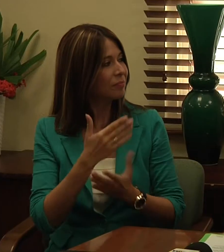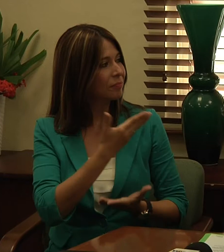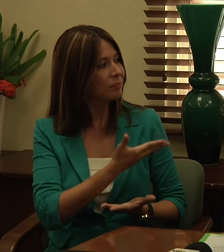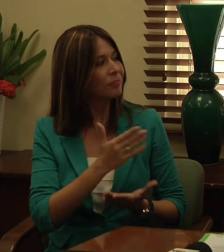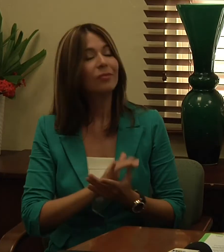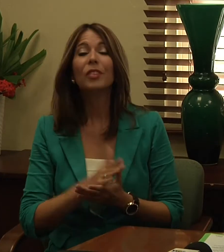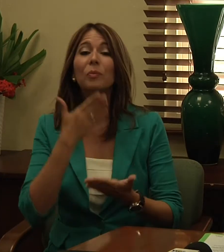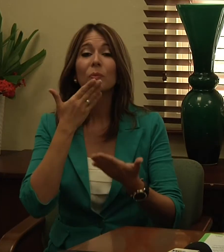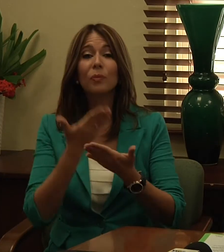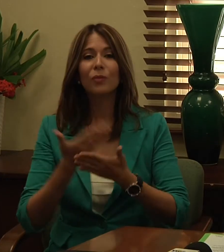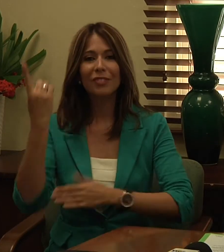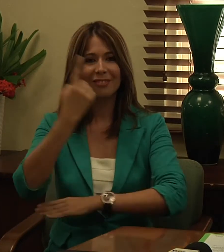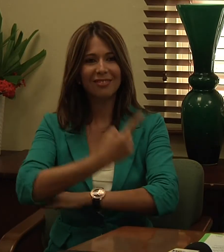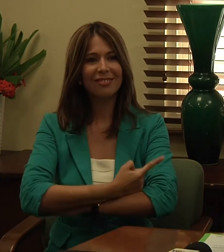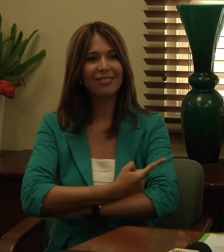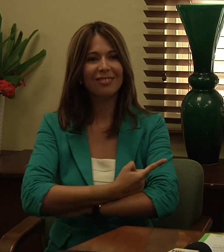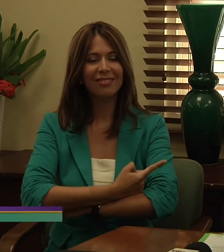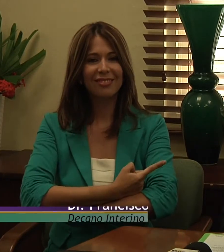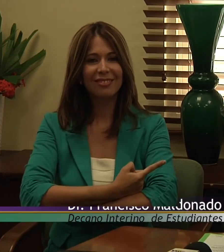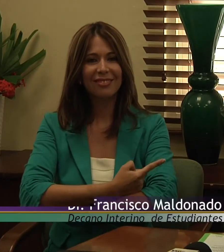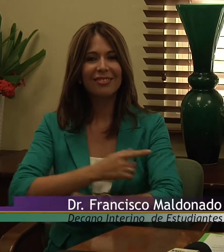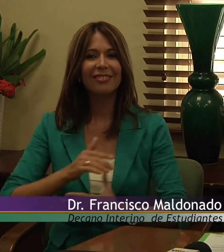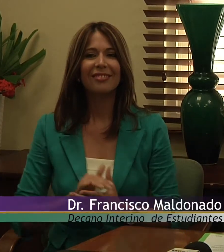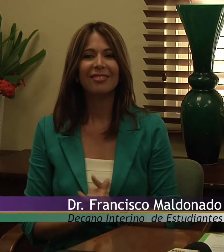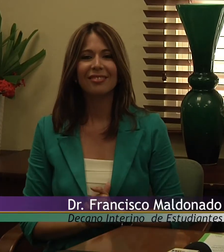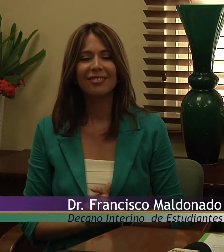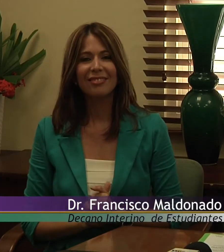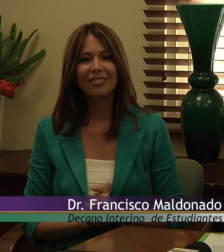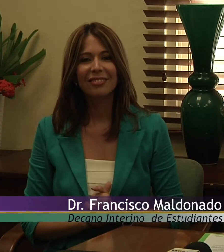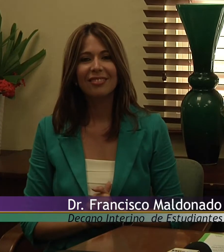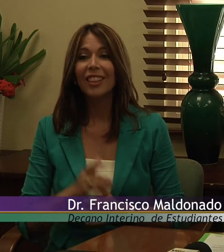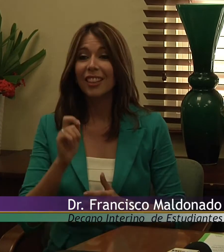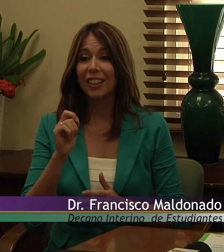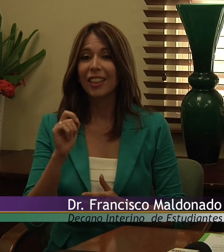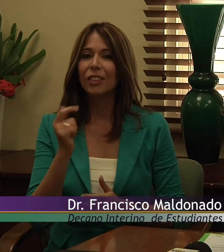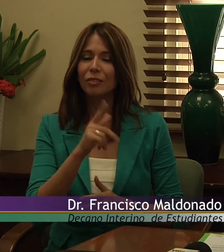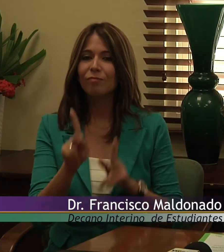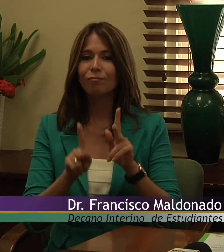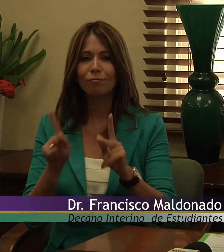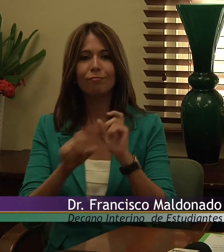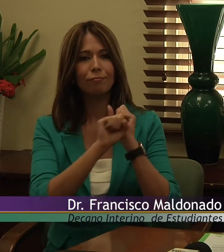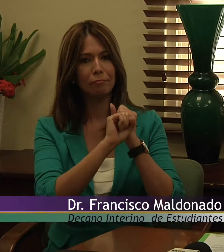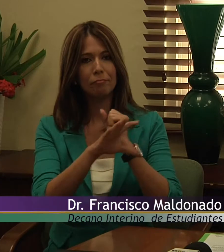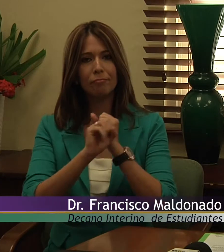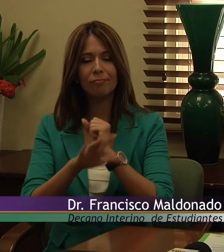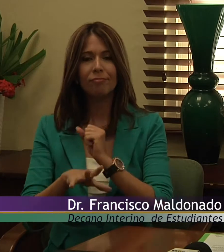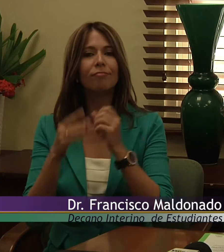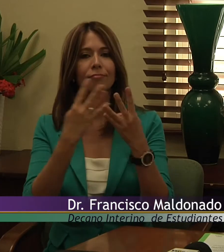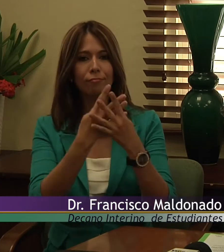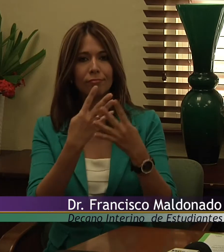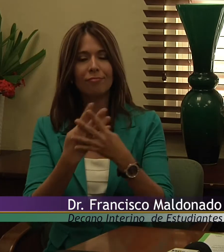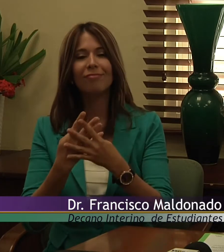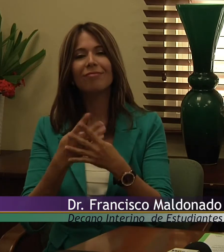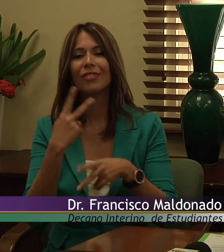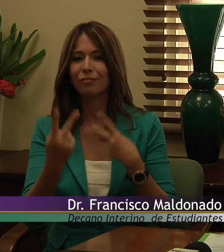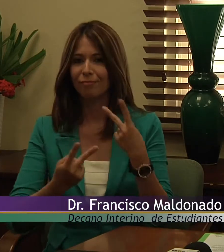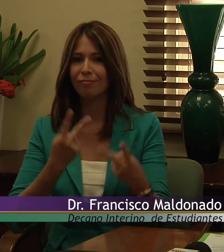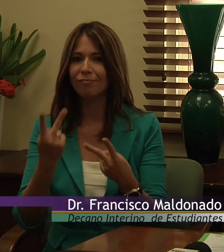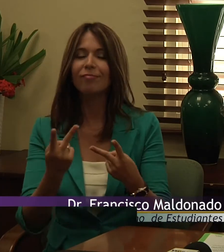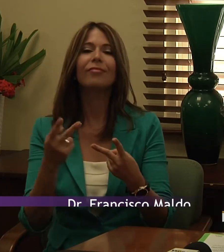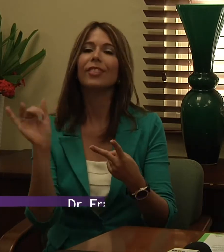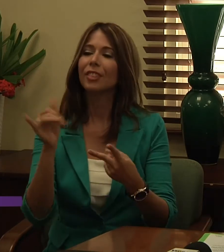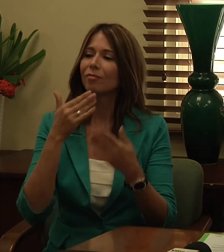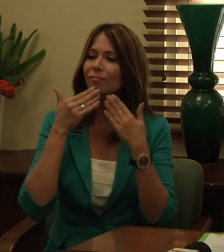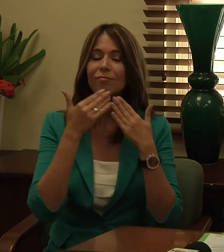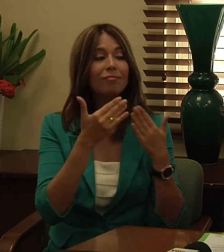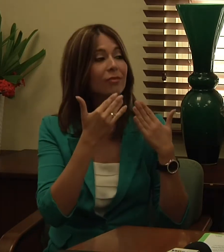Muy buenos días, buenos días a los compañeros de la prensa que nos visitan. Agradezco también